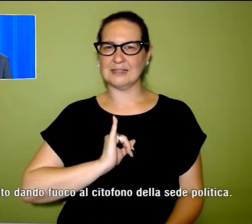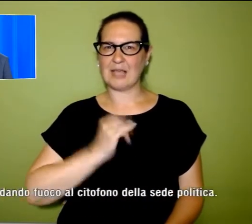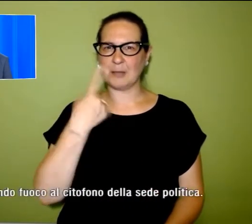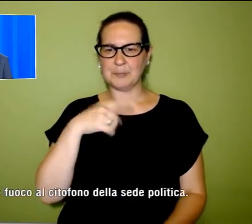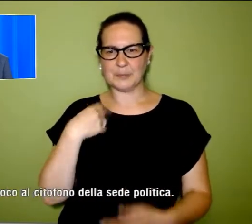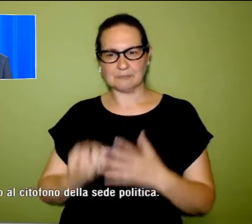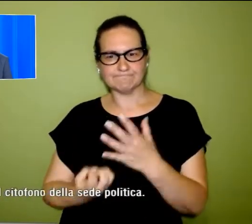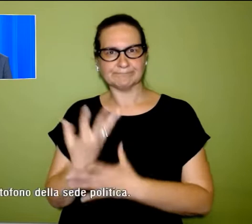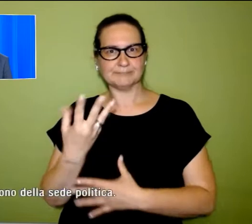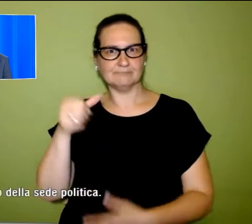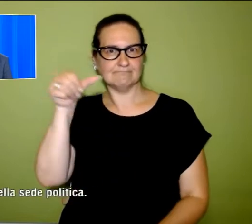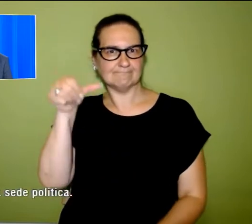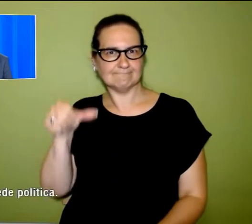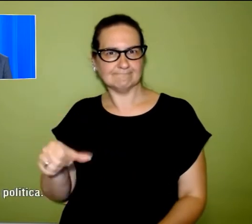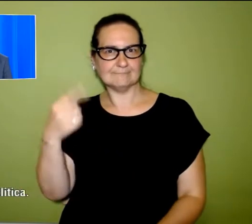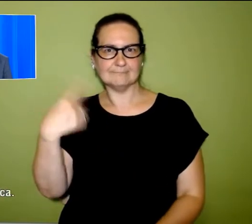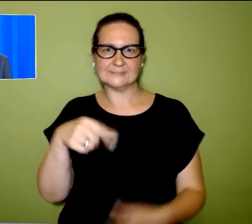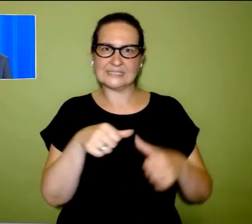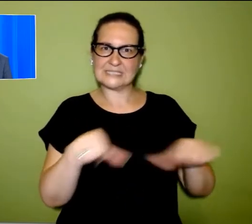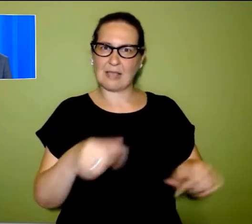della sede politica della Lega.